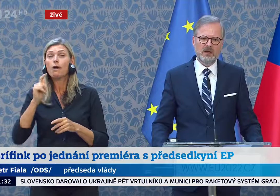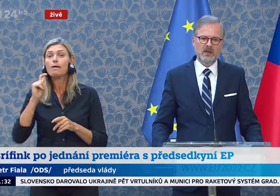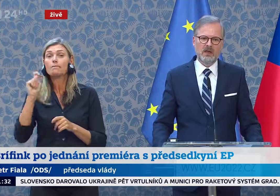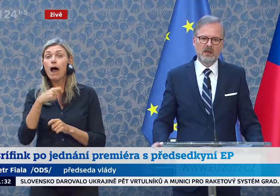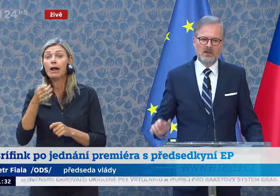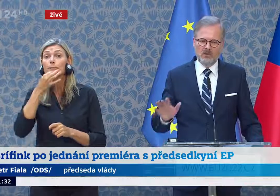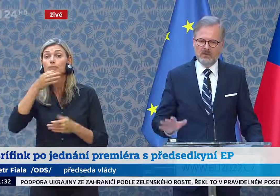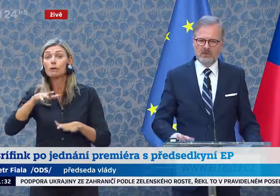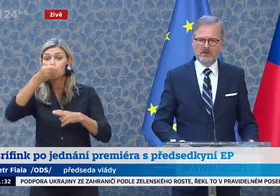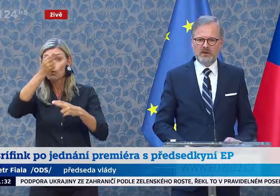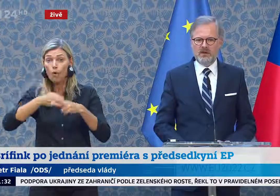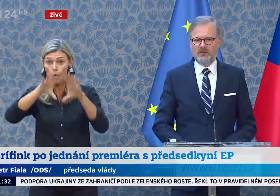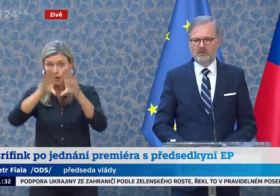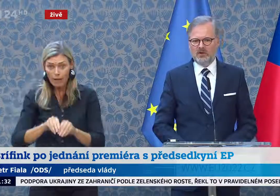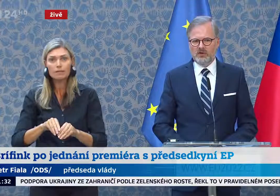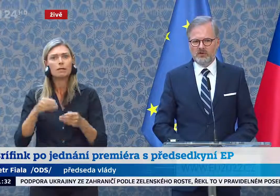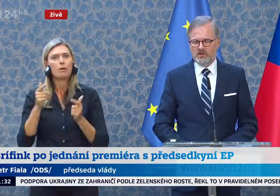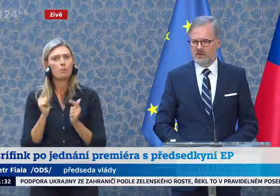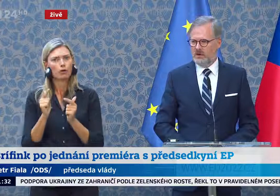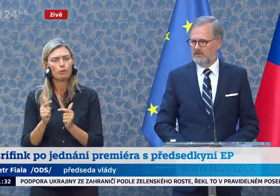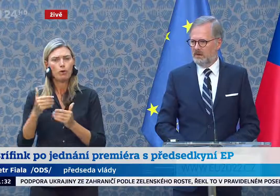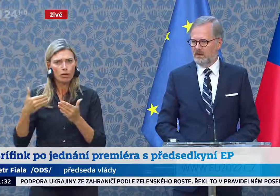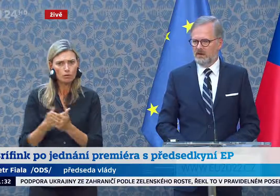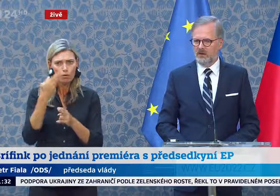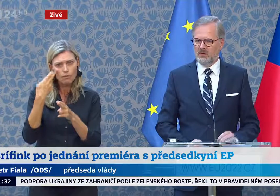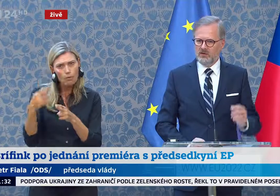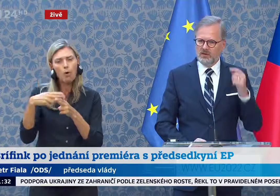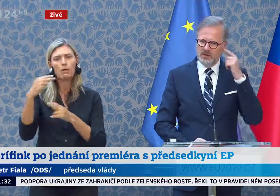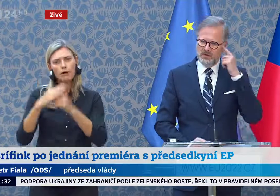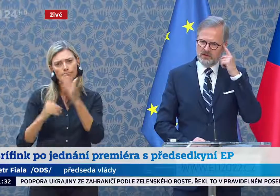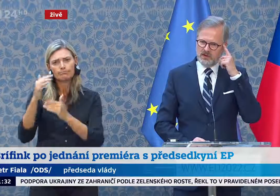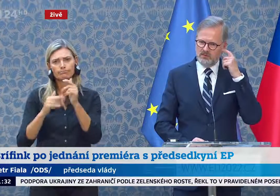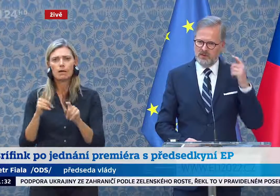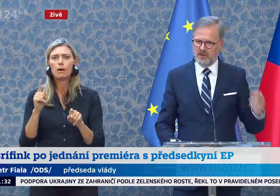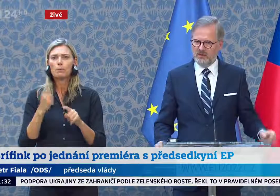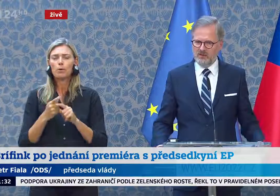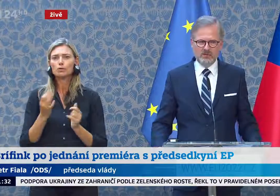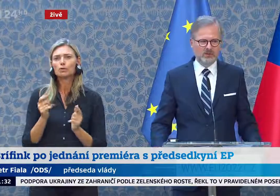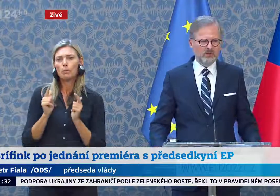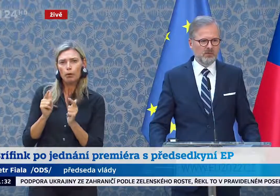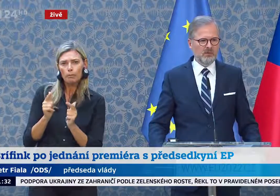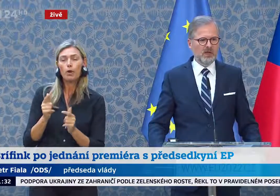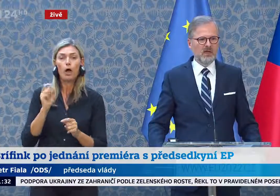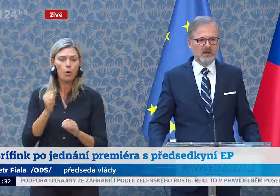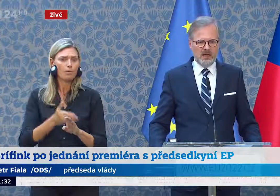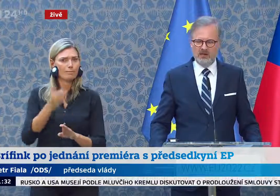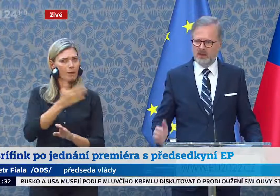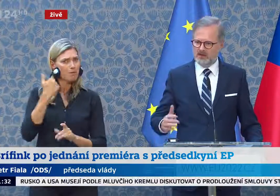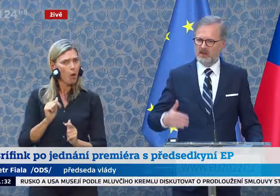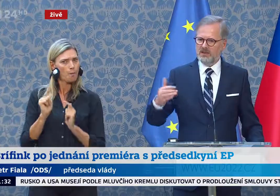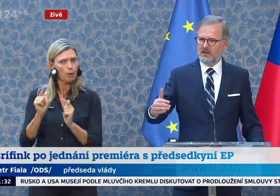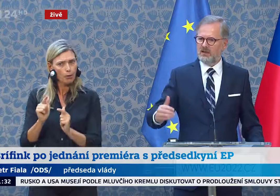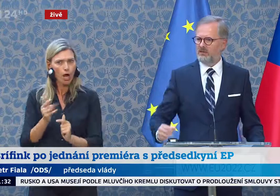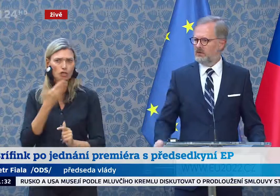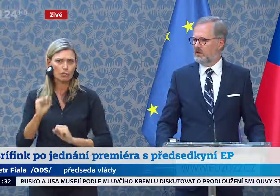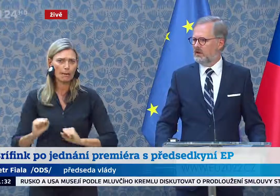Ukrajiny. Mluvili jsme také o důležitosti některých kroků, které Česká republika dlouhodobě podporuje, jako je